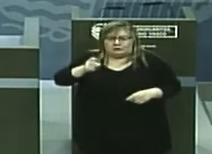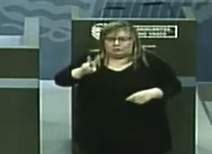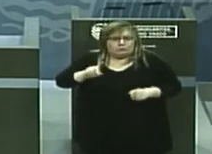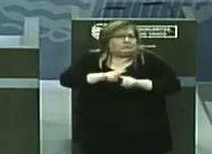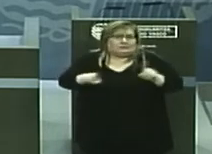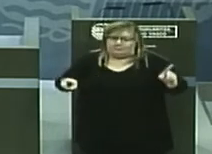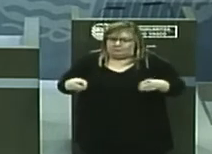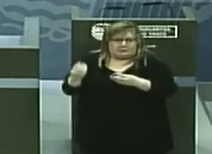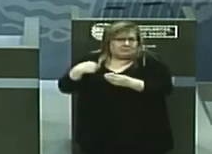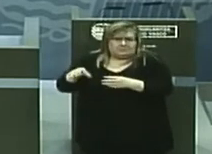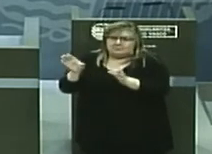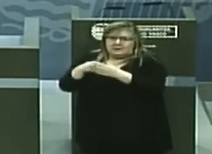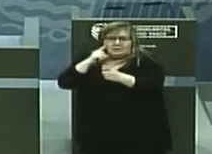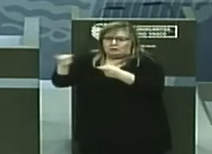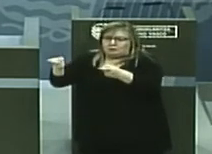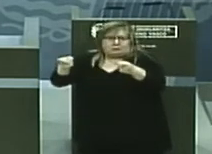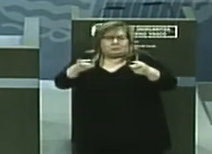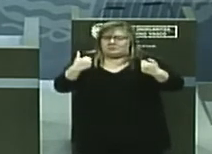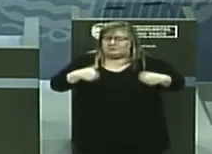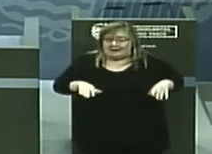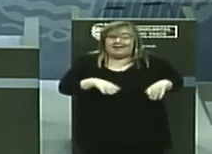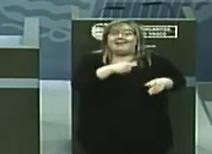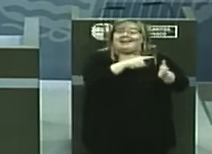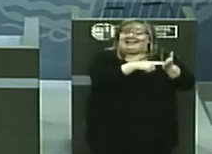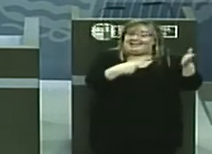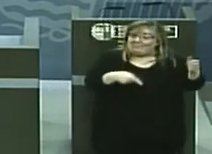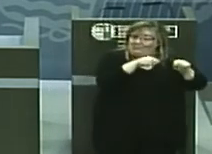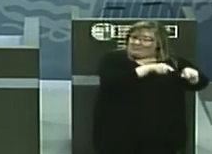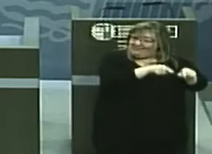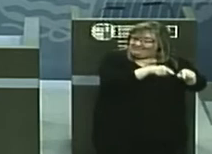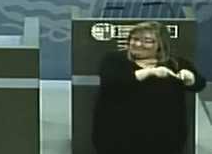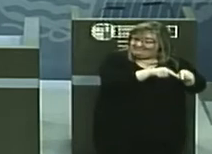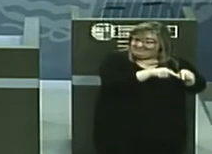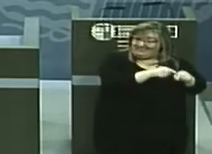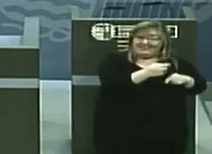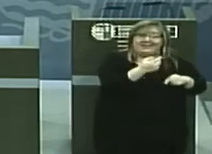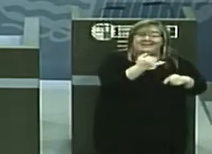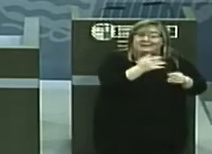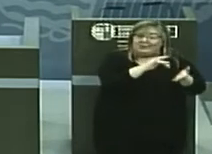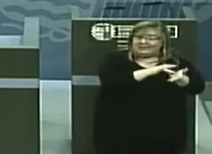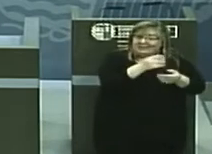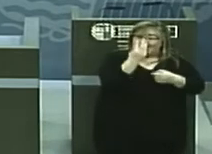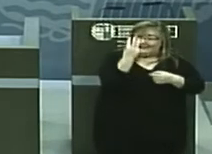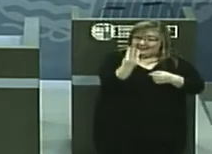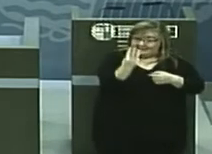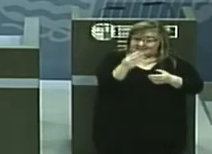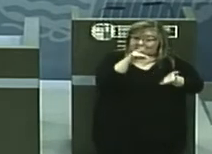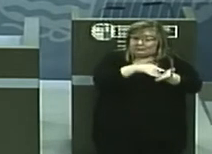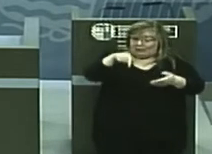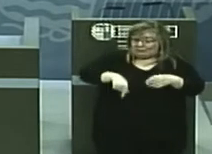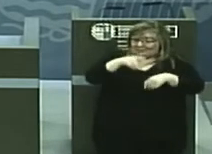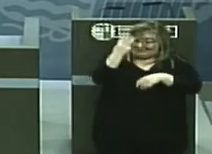foco mencionado en Guipúzcoa, de los tres casos que tenemos hoy,